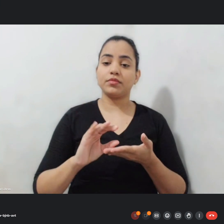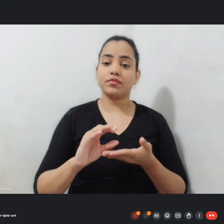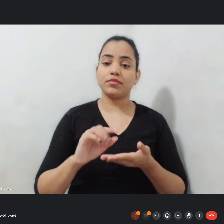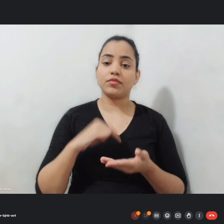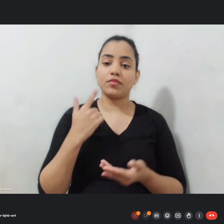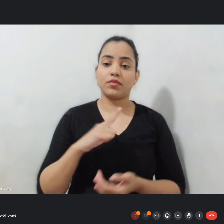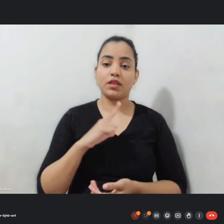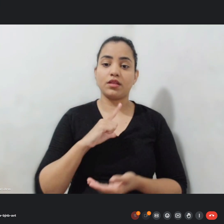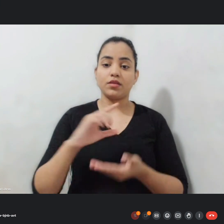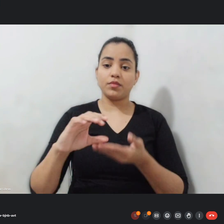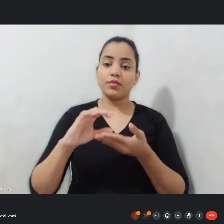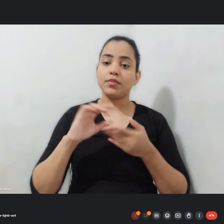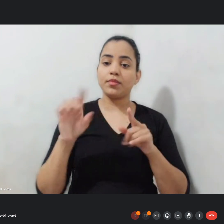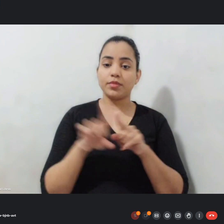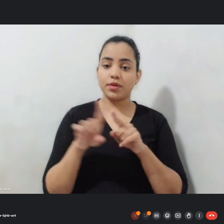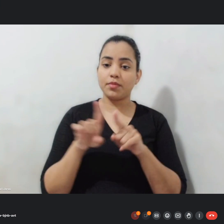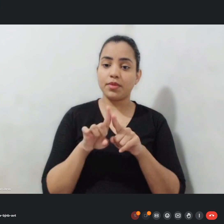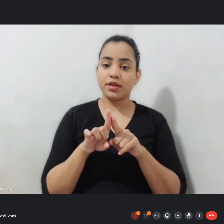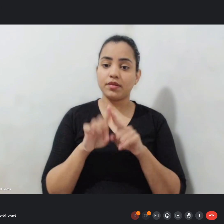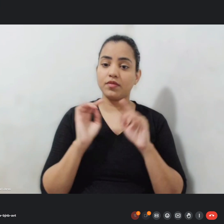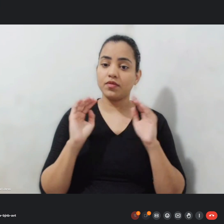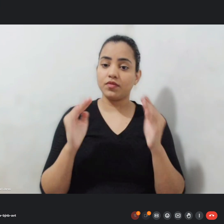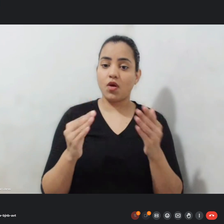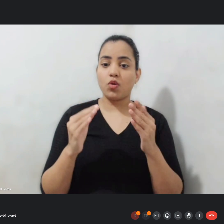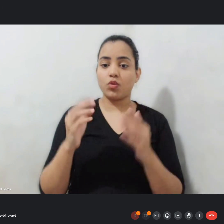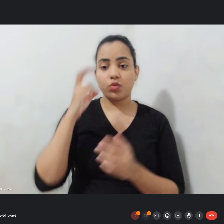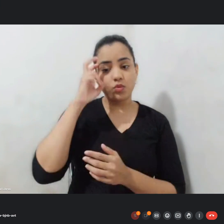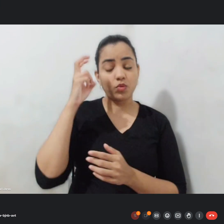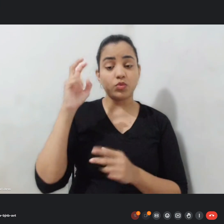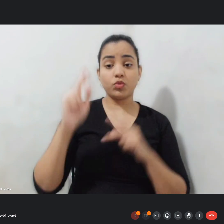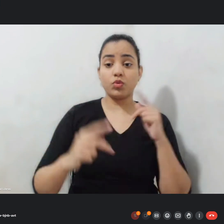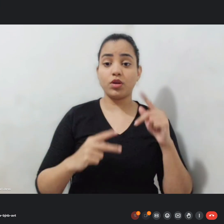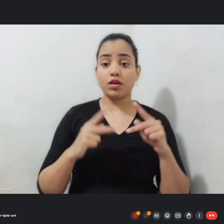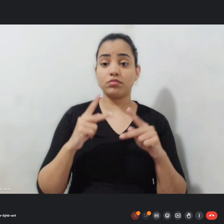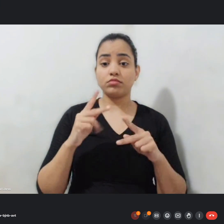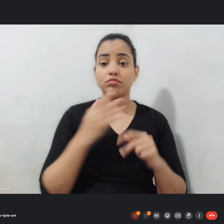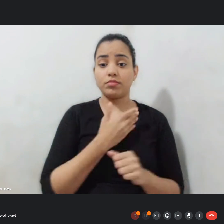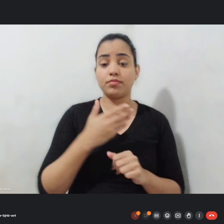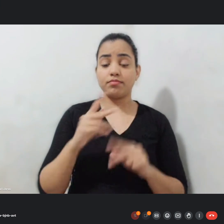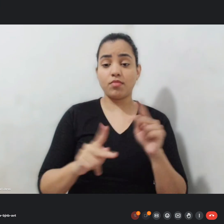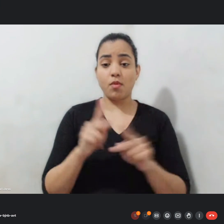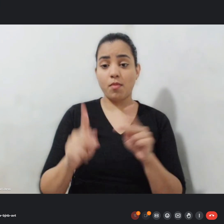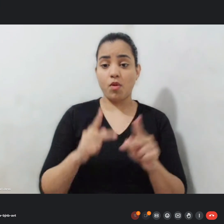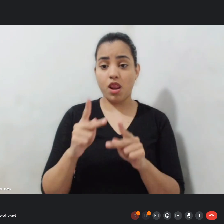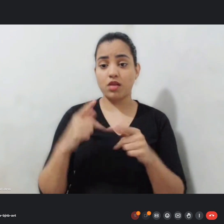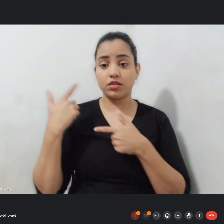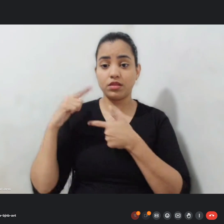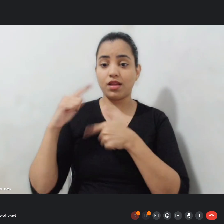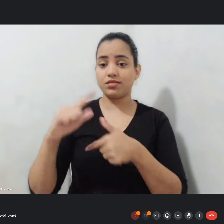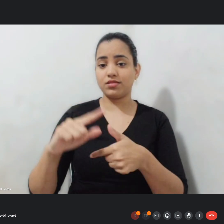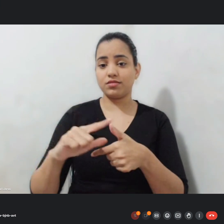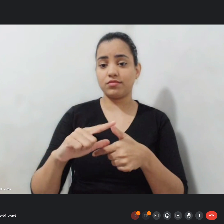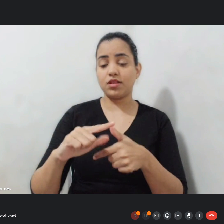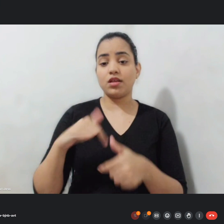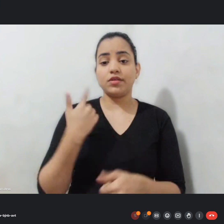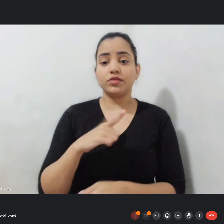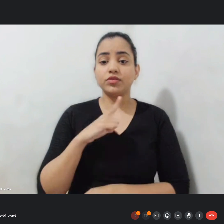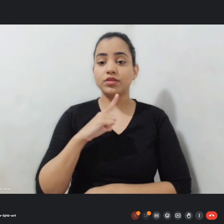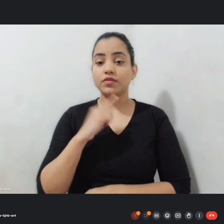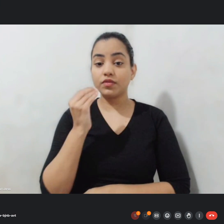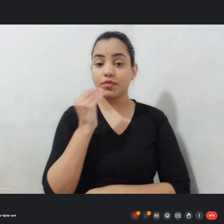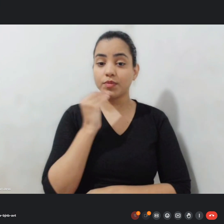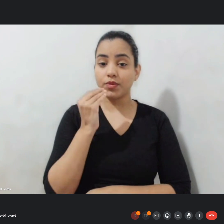que foi direcionado de cultura popular de tradição onde nós tivemos a oportunidade de ter